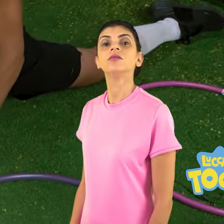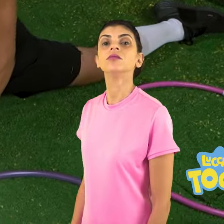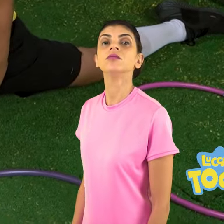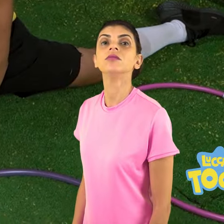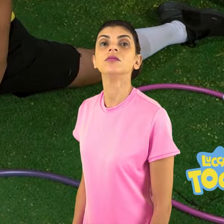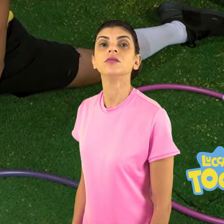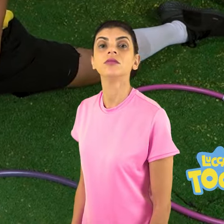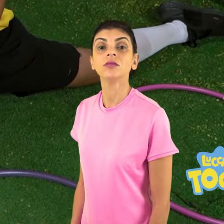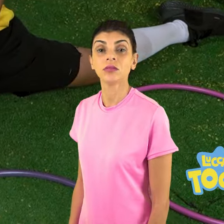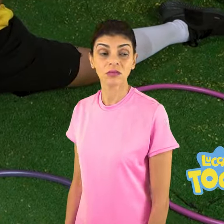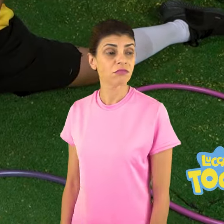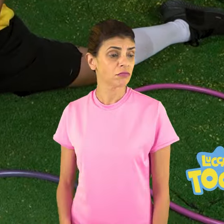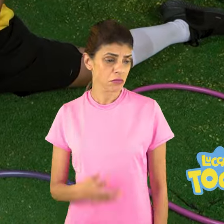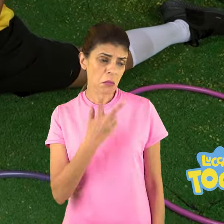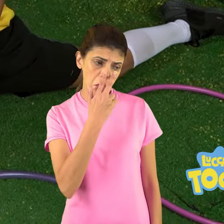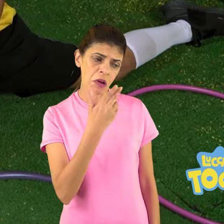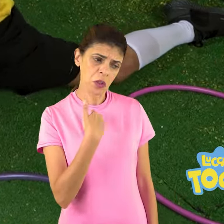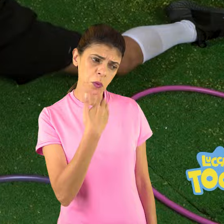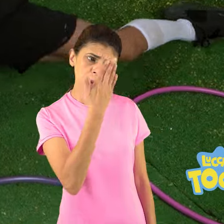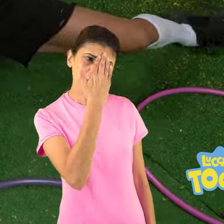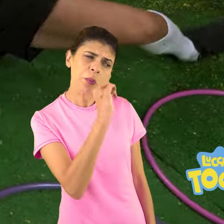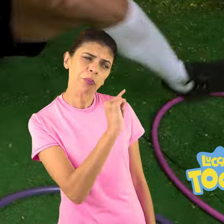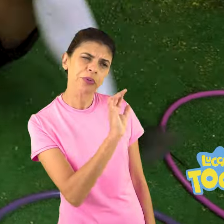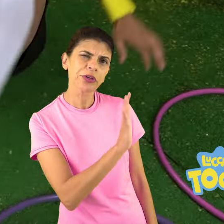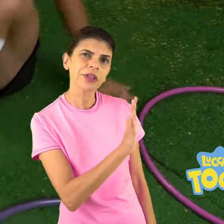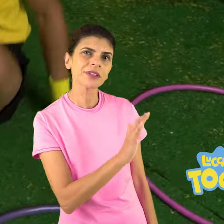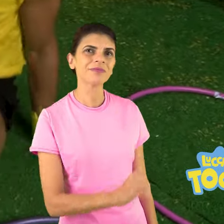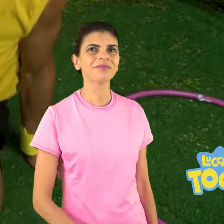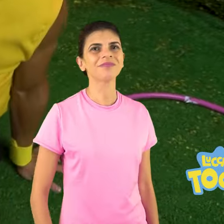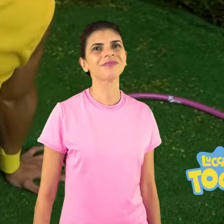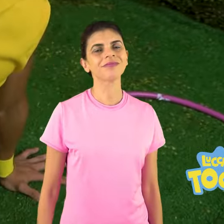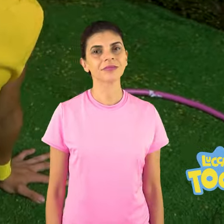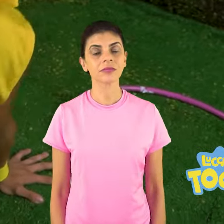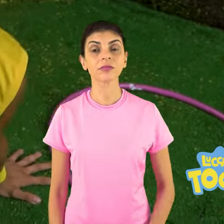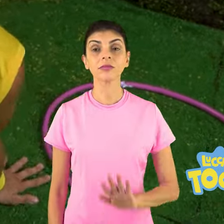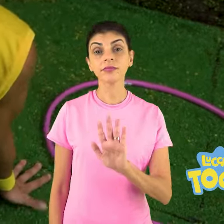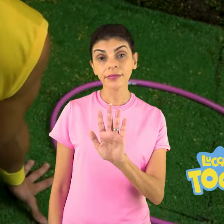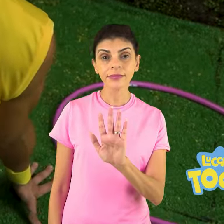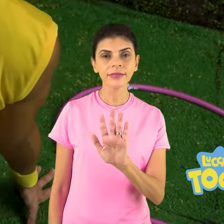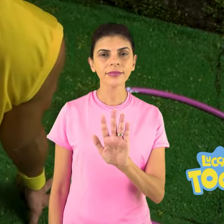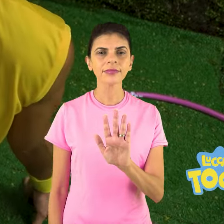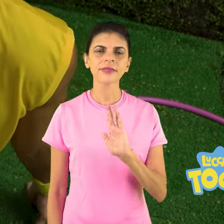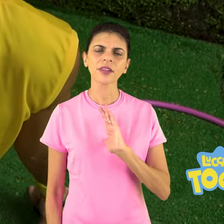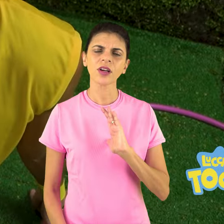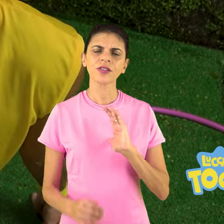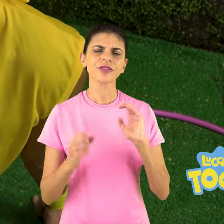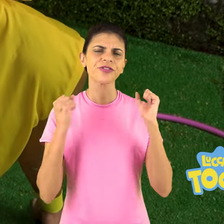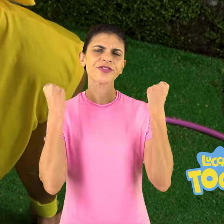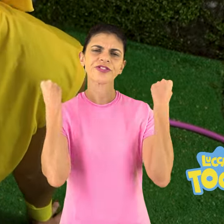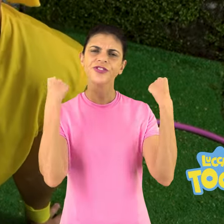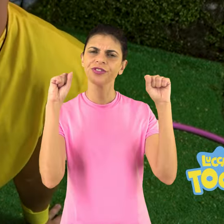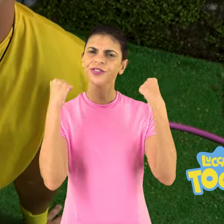Eu acho que eu entendo um pouquinho. Na verdade, eu faço ginástica desde que eu tenho cinco anos.